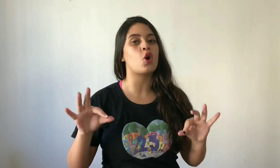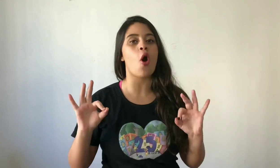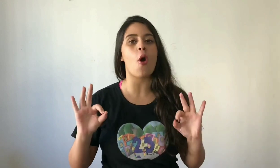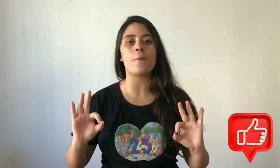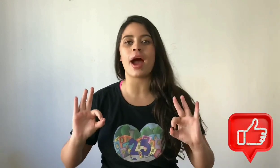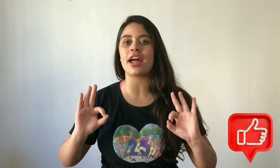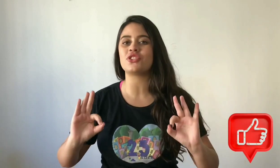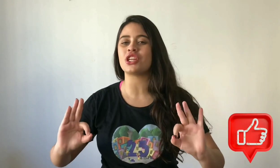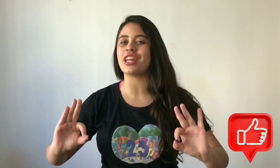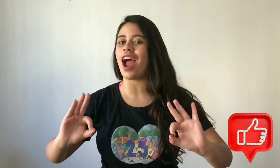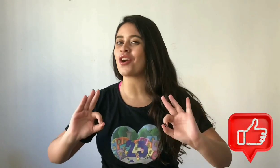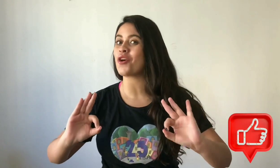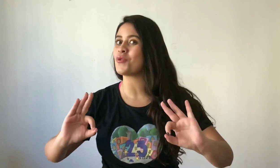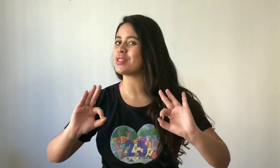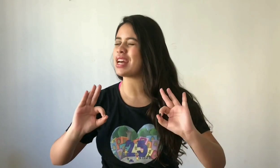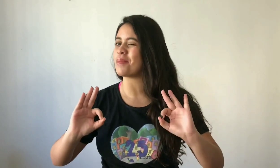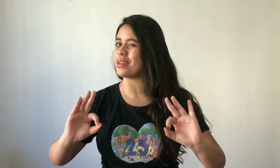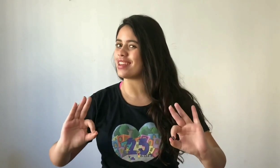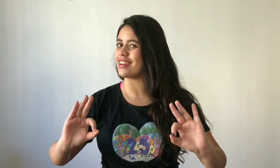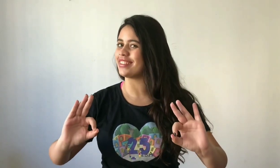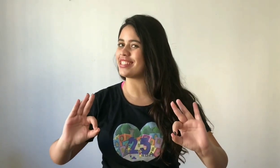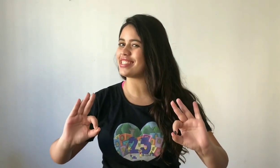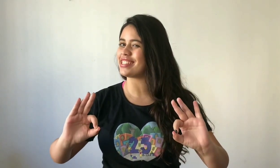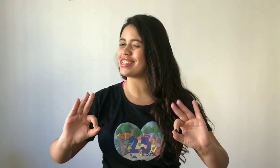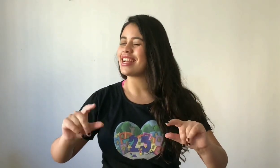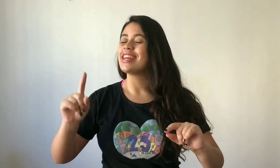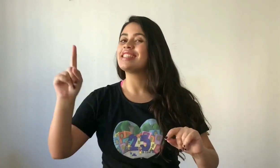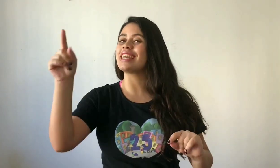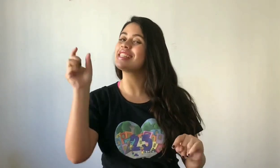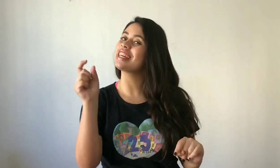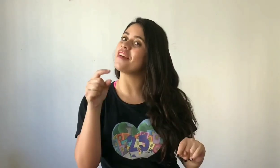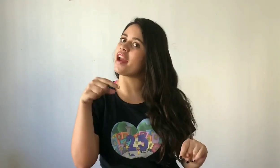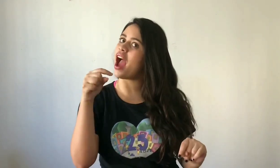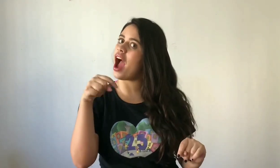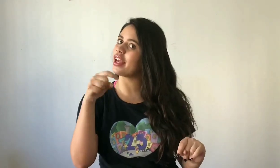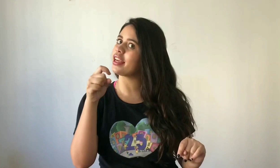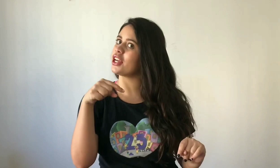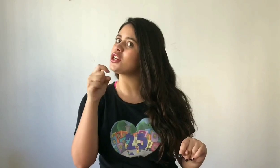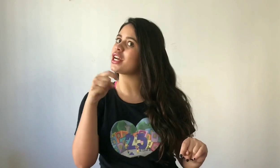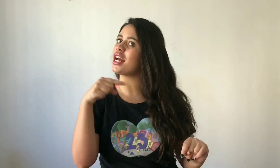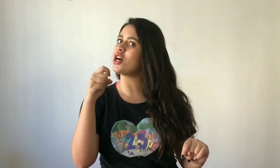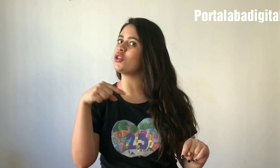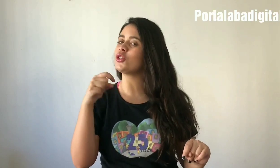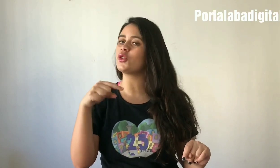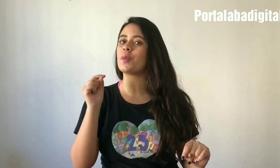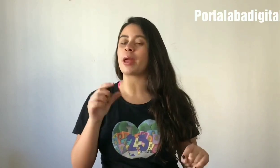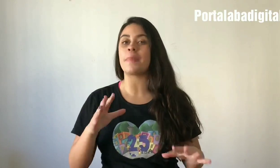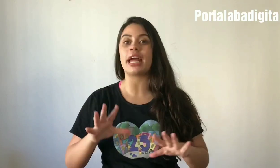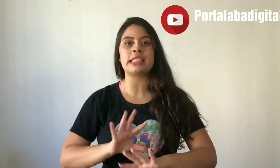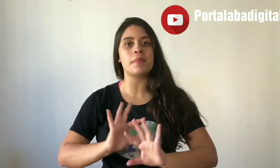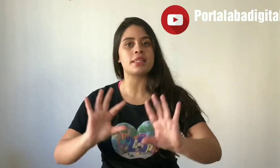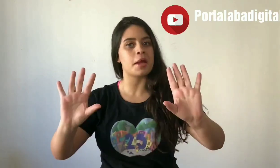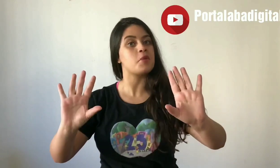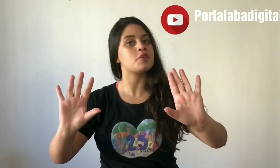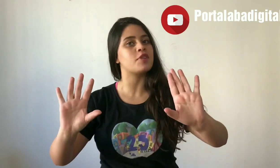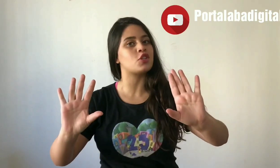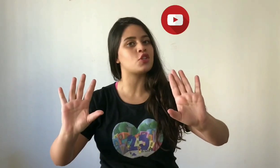compartilhar com os amigos. Se inscrever aqui no canal do YouTube, hein, para receber sempre os vídeos.